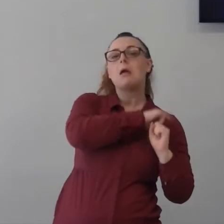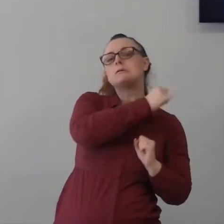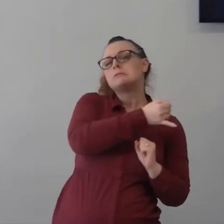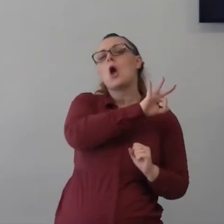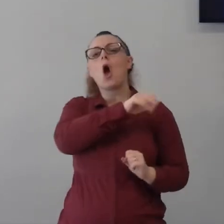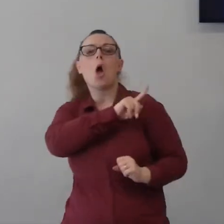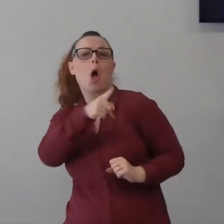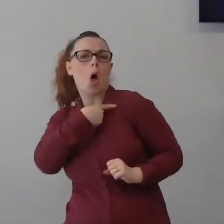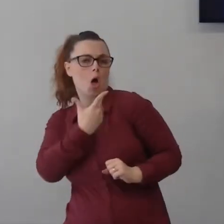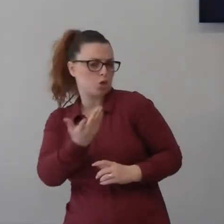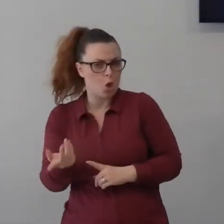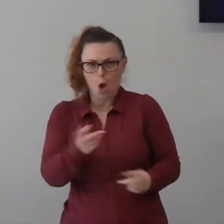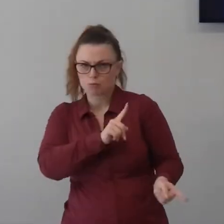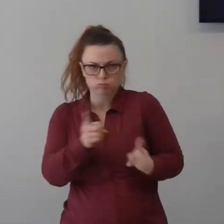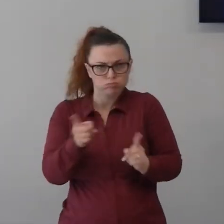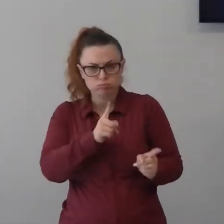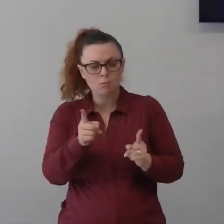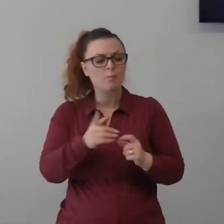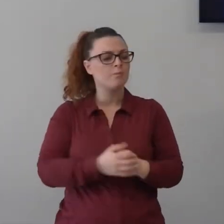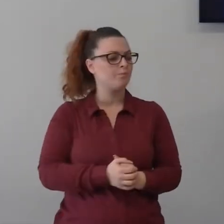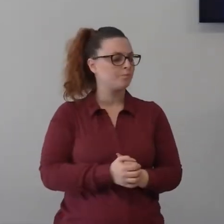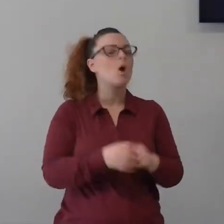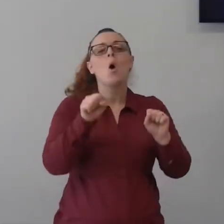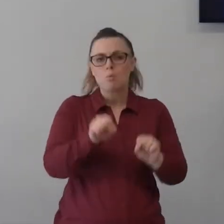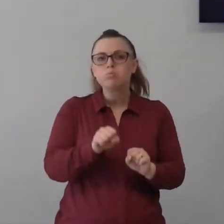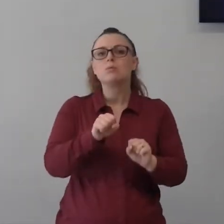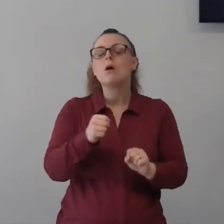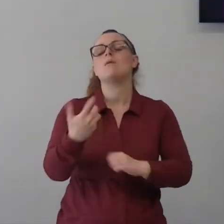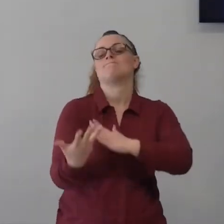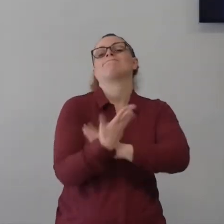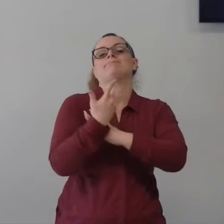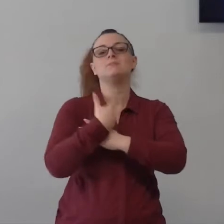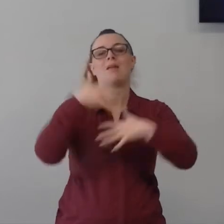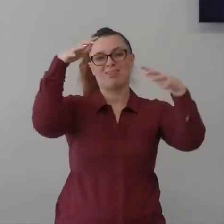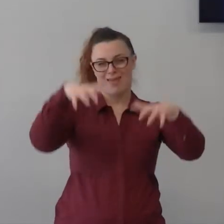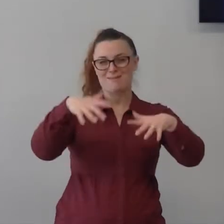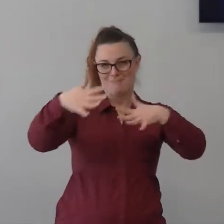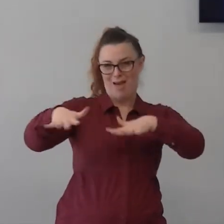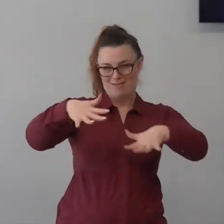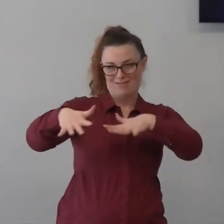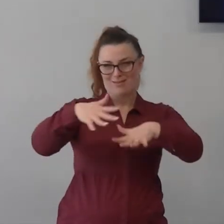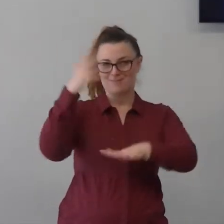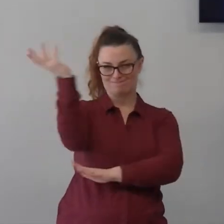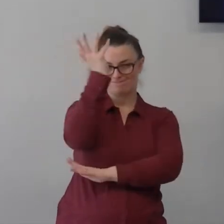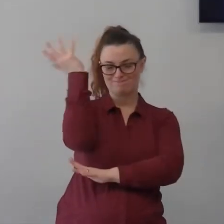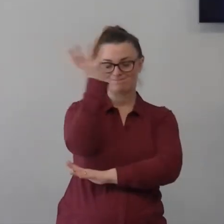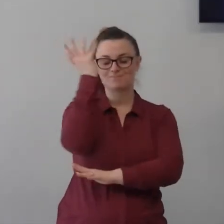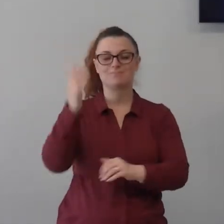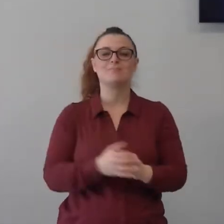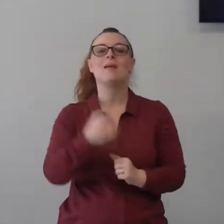sia non credente talvolta arrivano delle tempeste sotto forma di varie